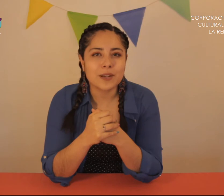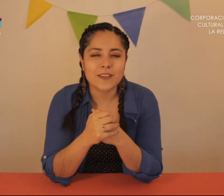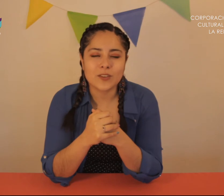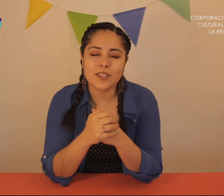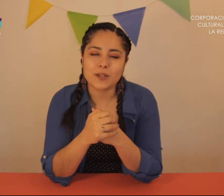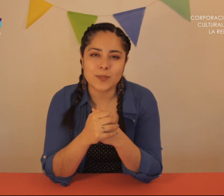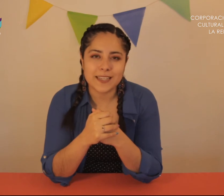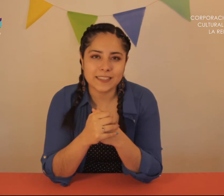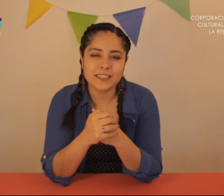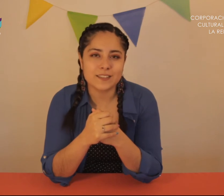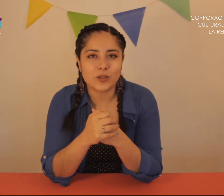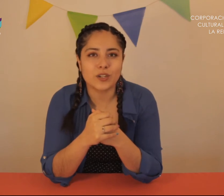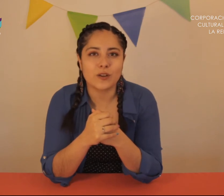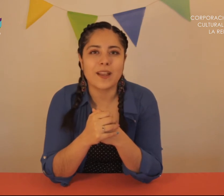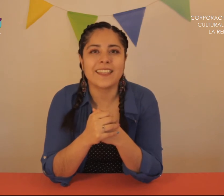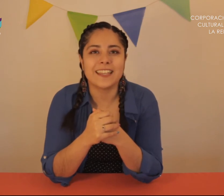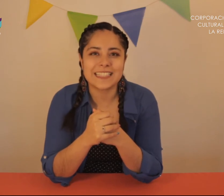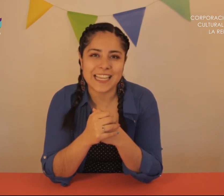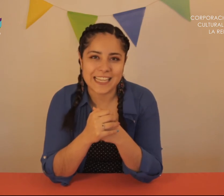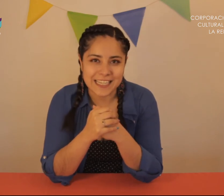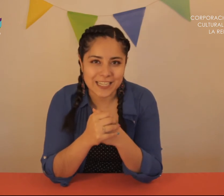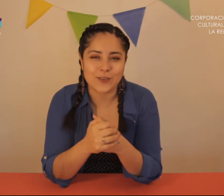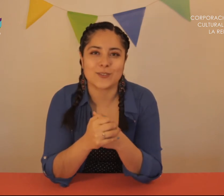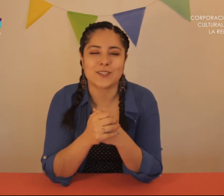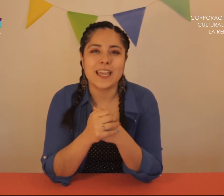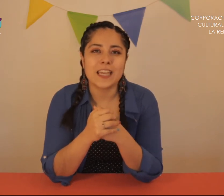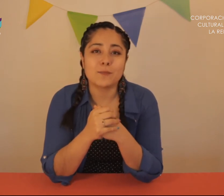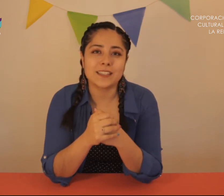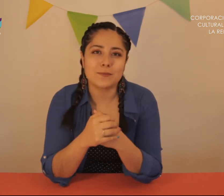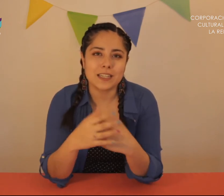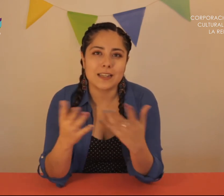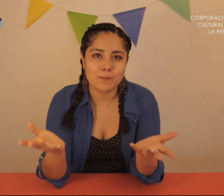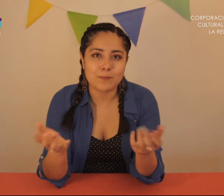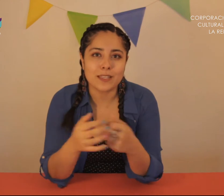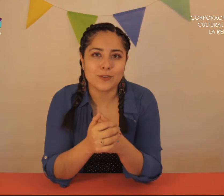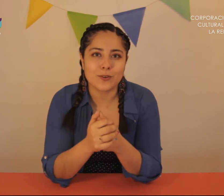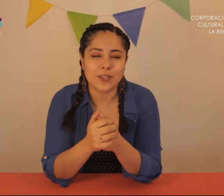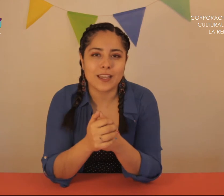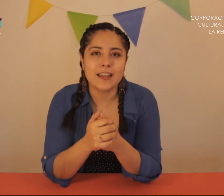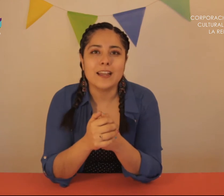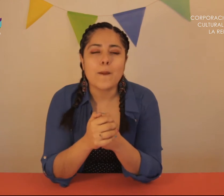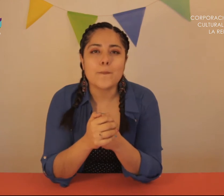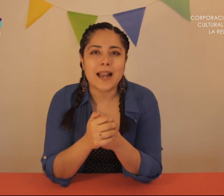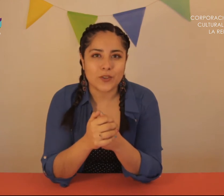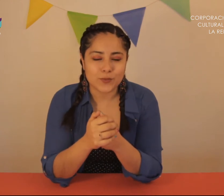maravillosa, que una especialista en el desarrollo del lenguaje de niñas y niños. Experta también en la metodología Valdorf.